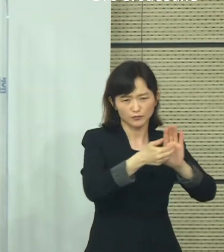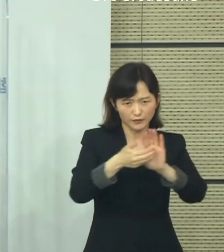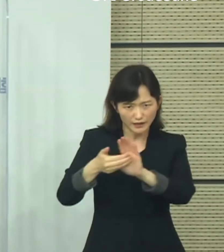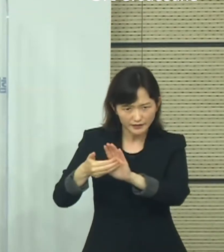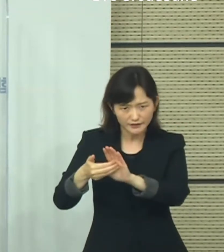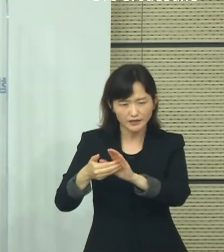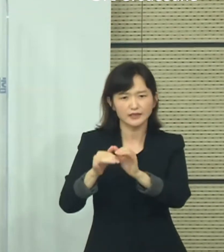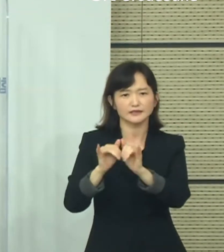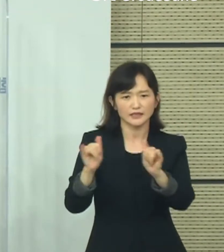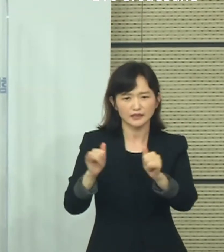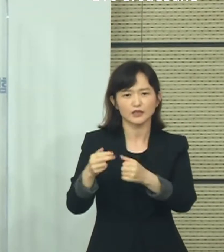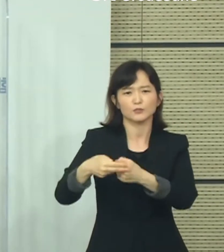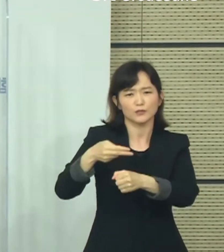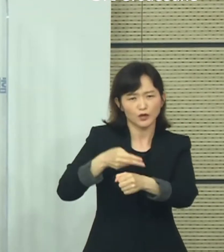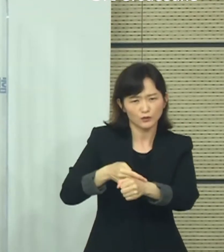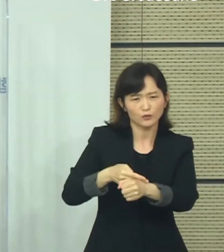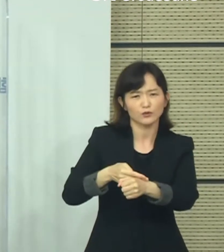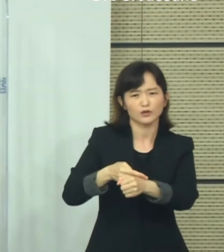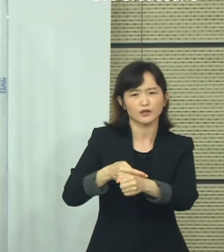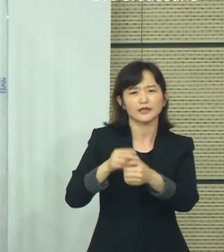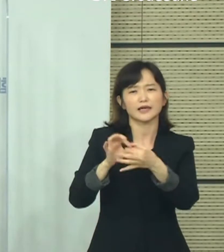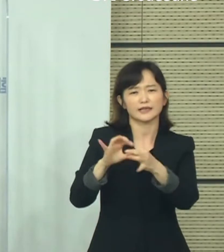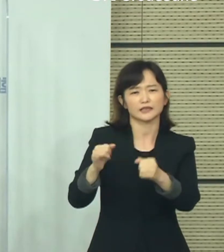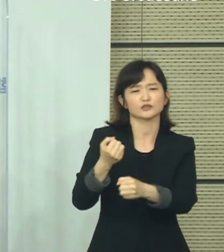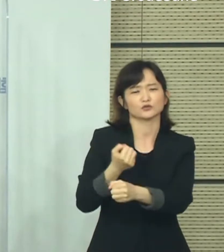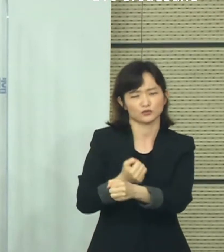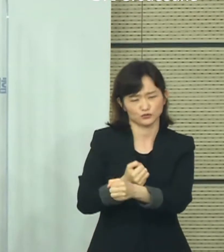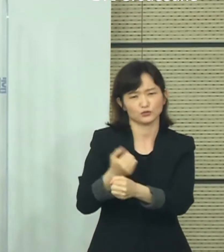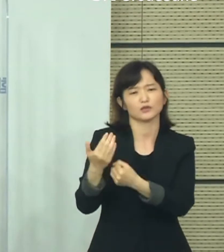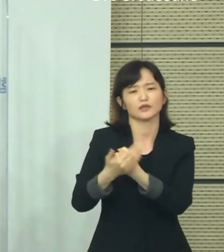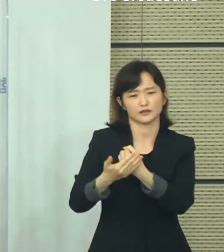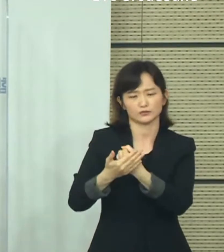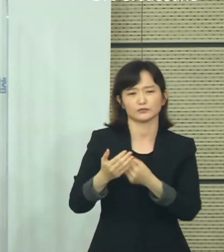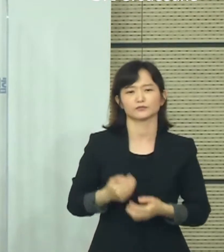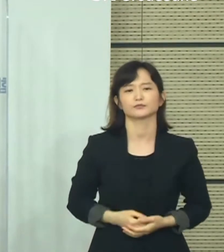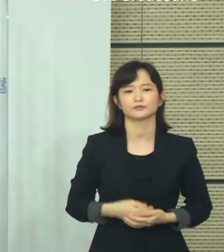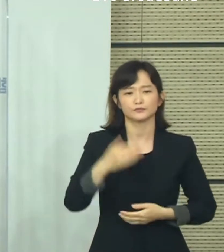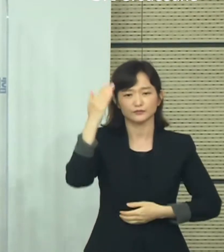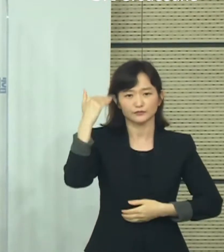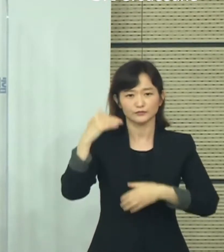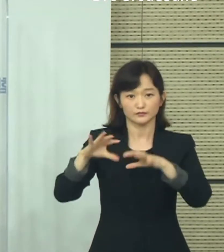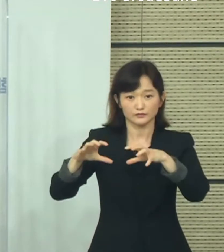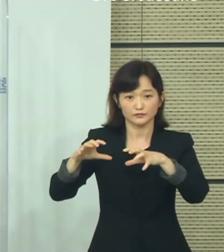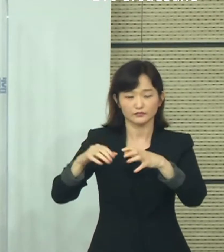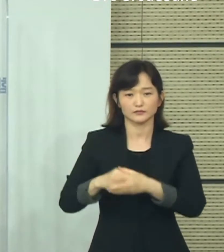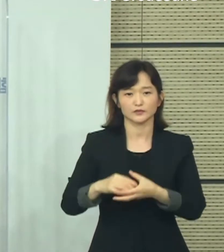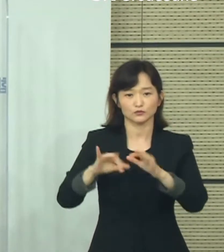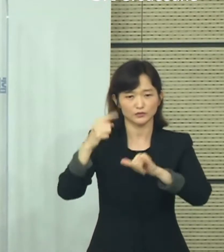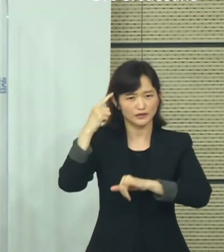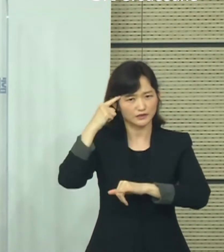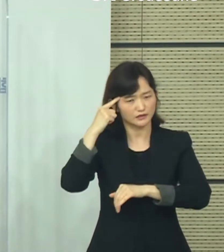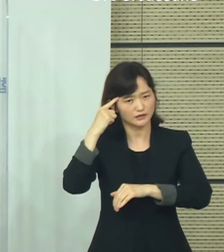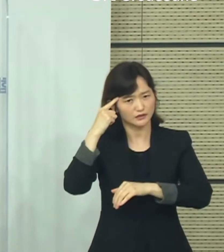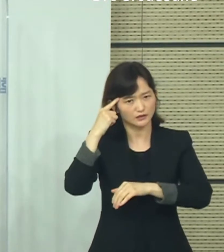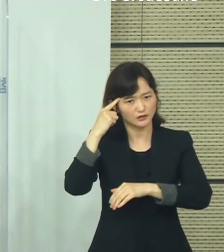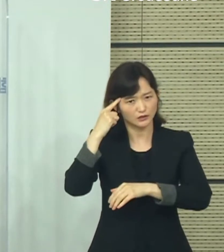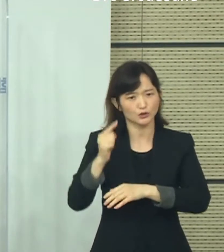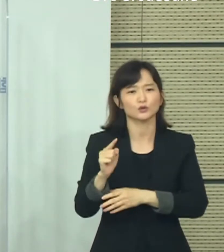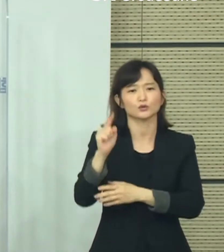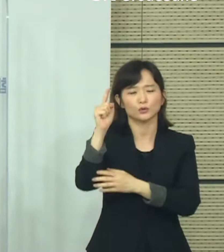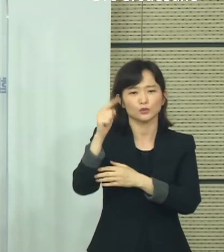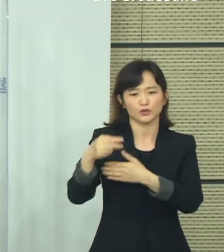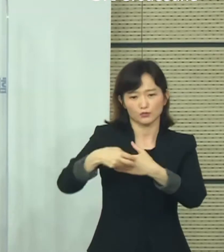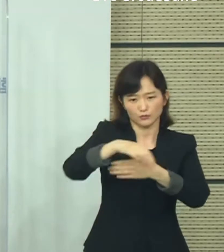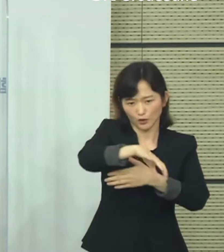공무원, 의료진 등 관계자들의 노고 덕분입니다. 우리나라는 성숙한 국민의식과 탄탄한 행정, 의료